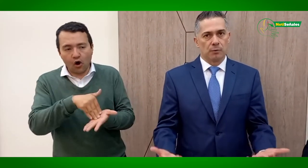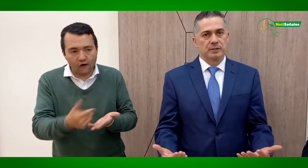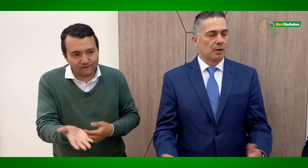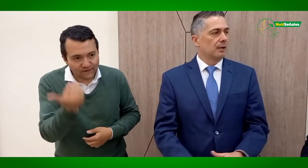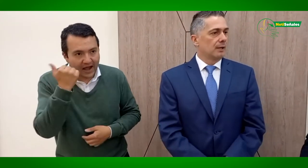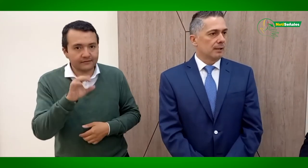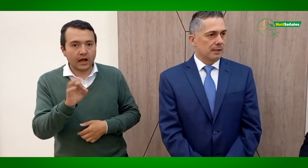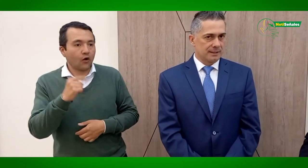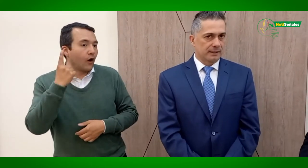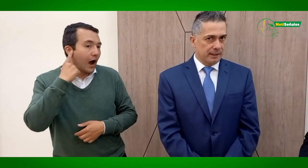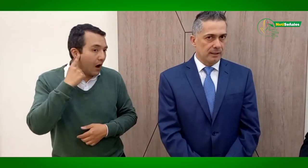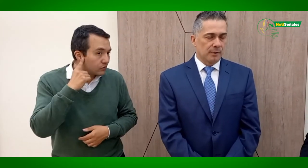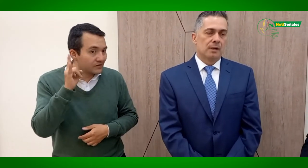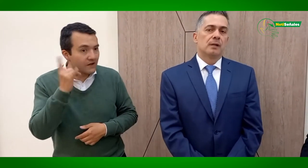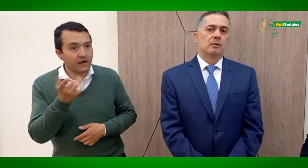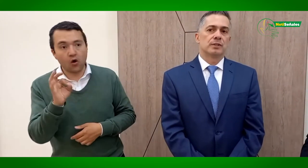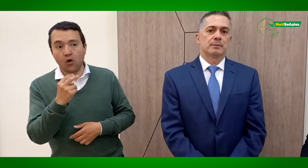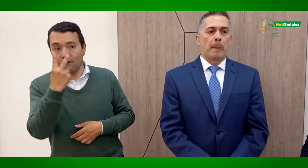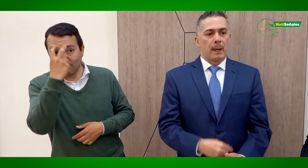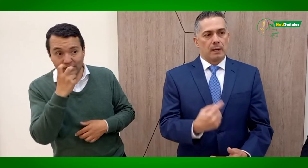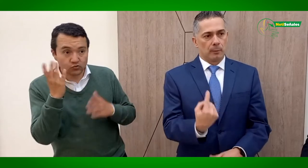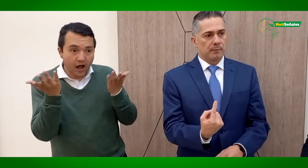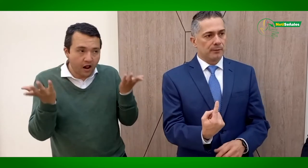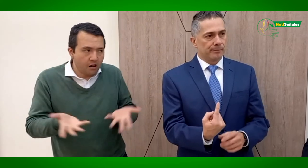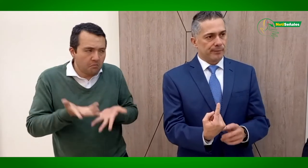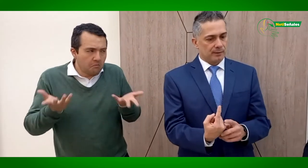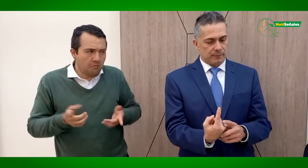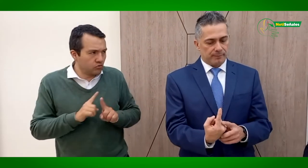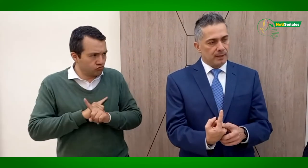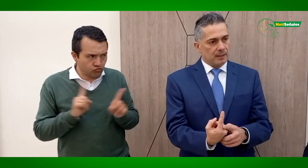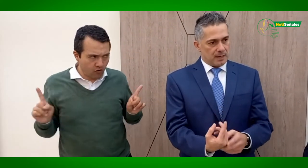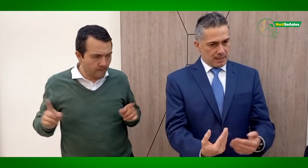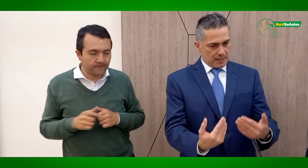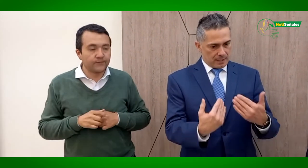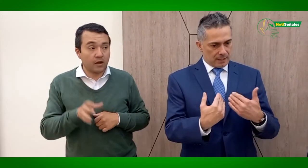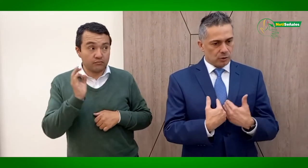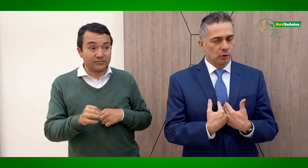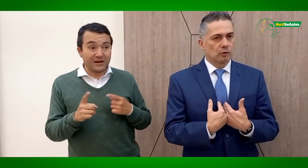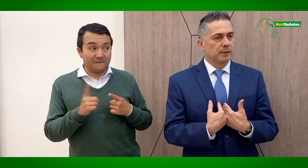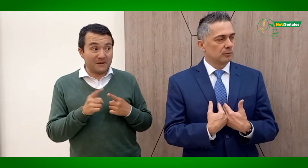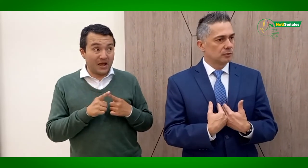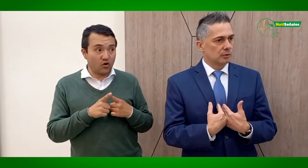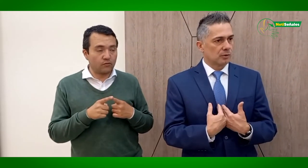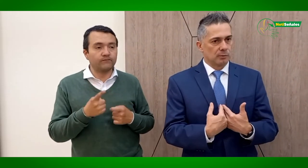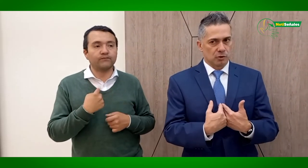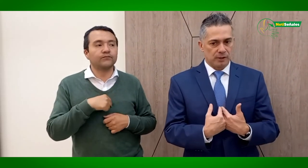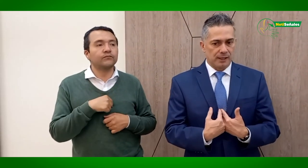visual que ésta tenga. Entonces, lo primero fue nosotros mismos como sociedad